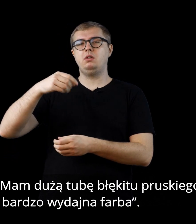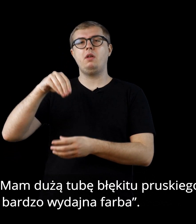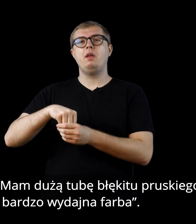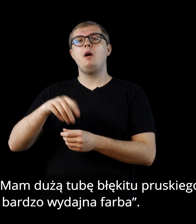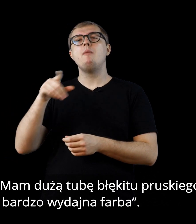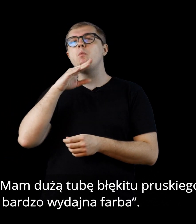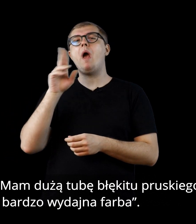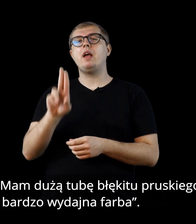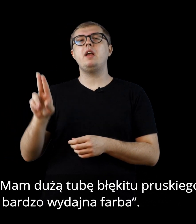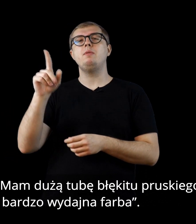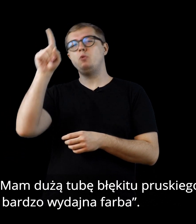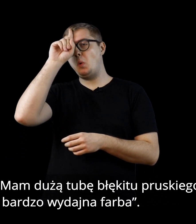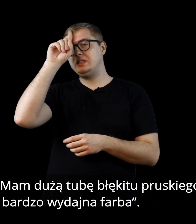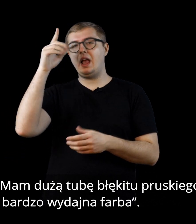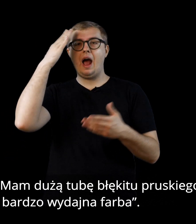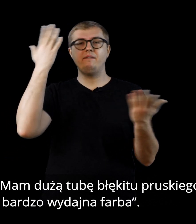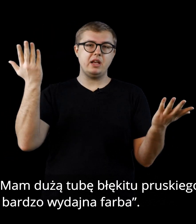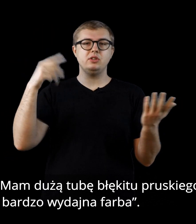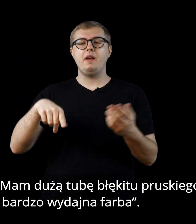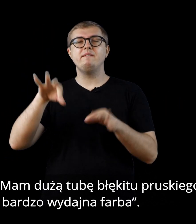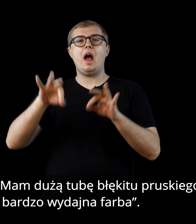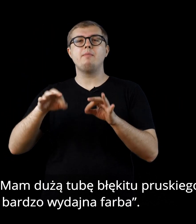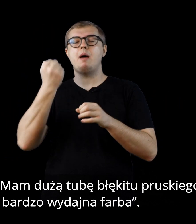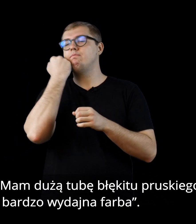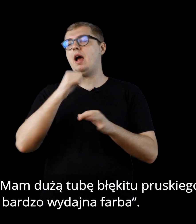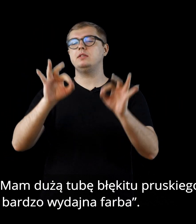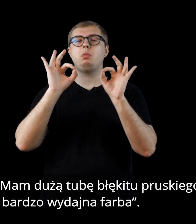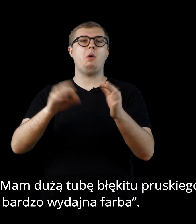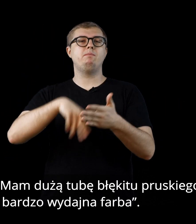mam dużą tubę błękitu pruskiego, a to, jak wiesz, jest bardzo wydajna farba.